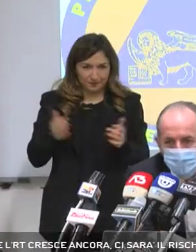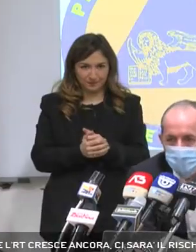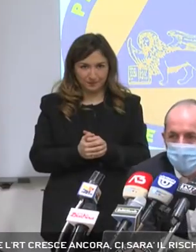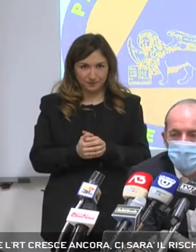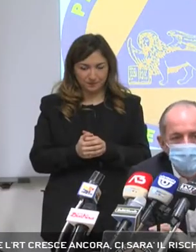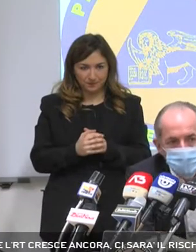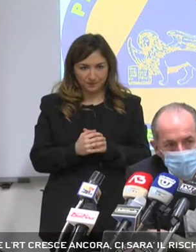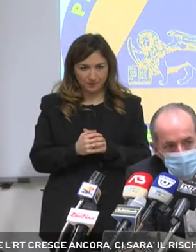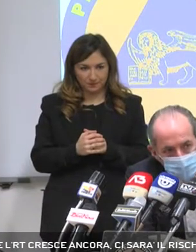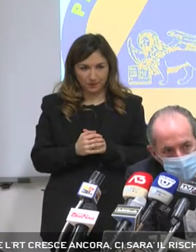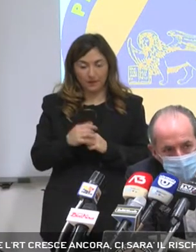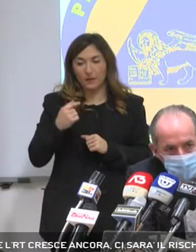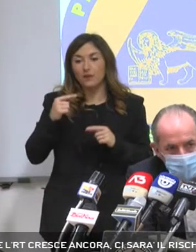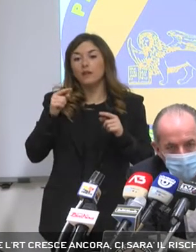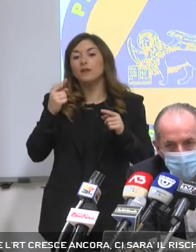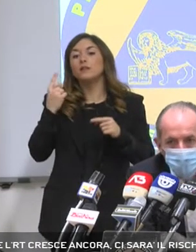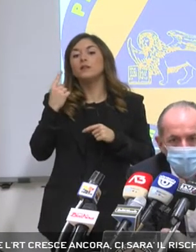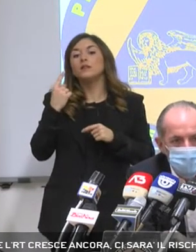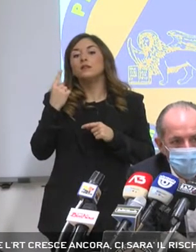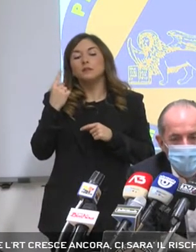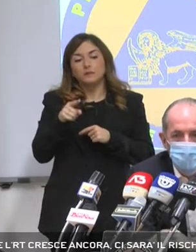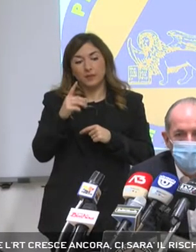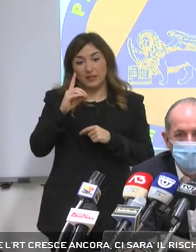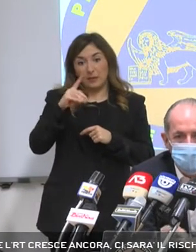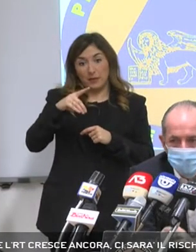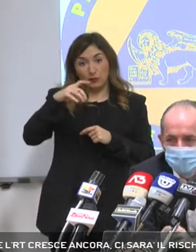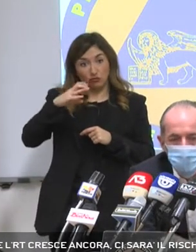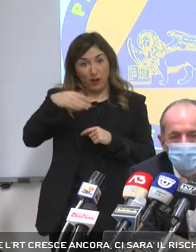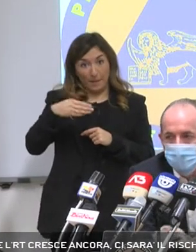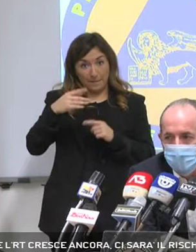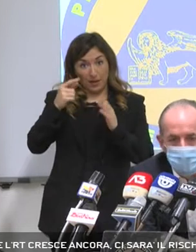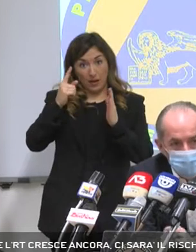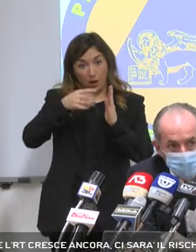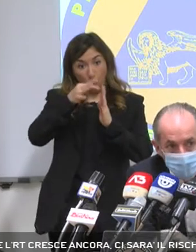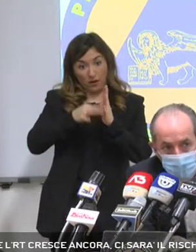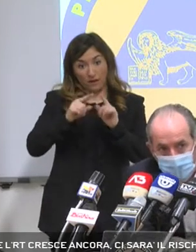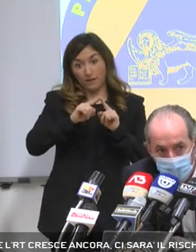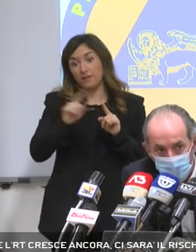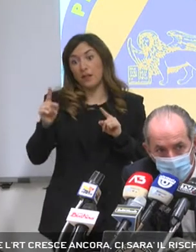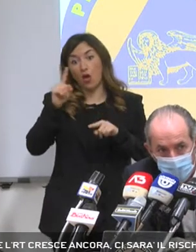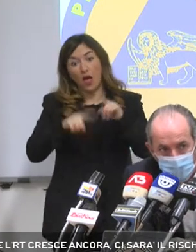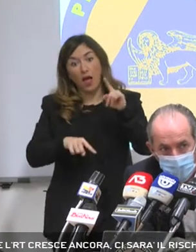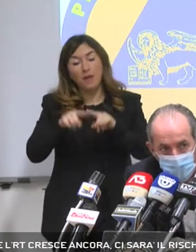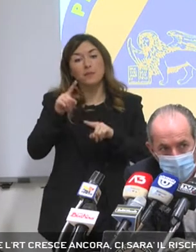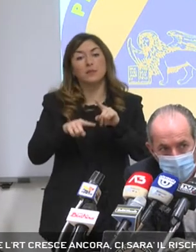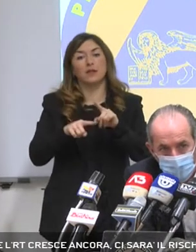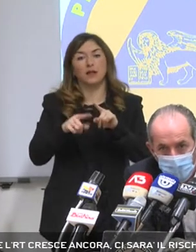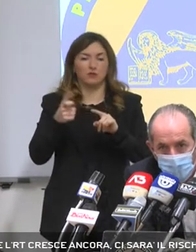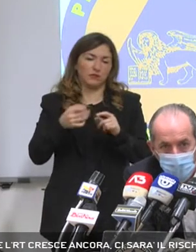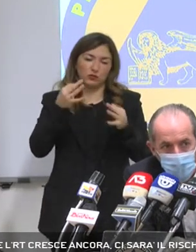pensiamo di gestire questa partita con DPCM e ordinanze da qui ad aprile perché tale sarà la durata,